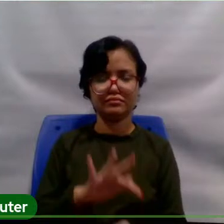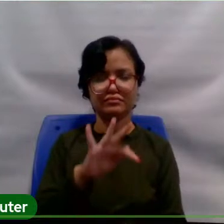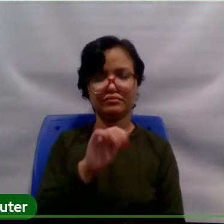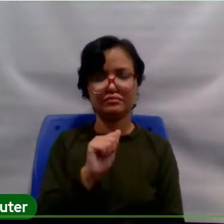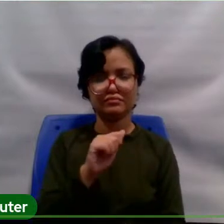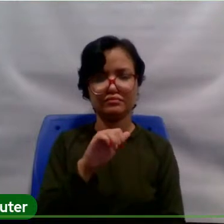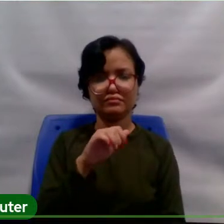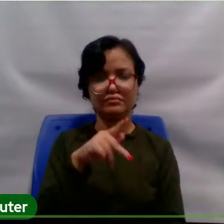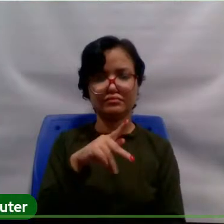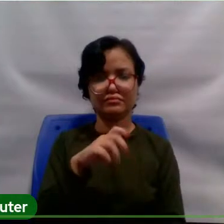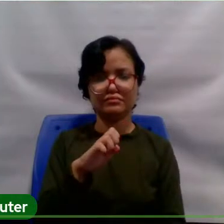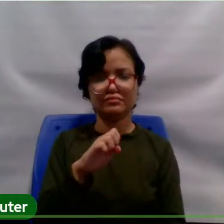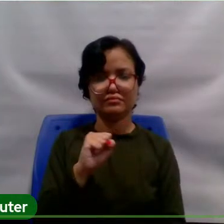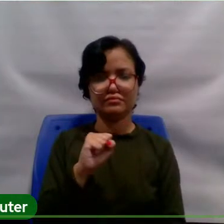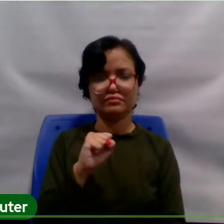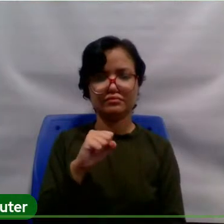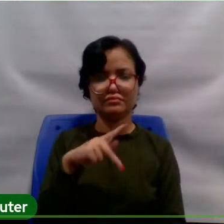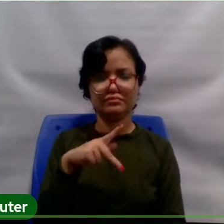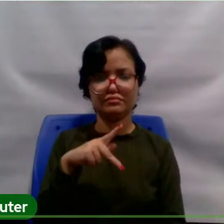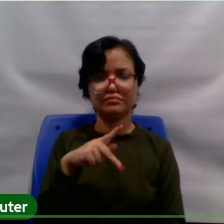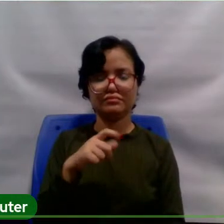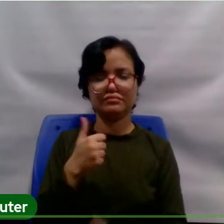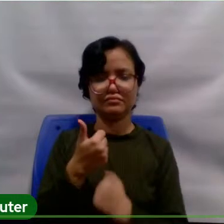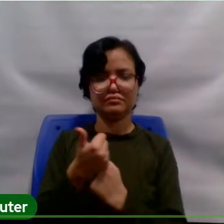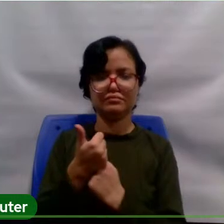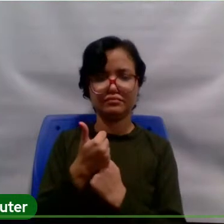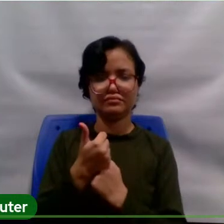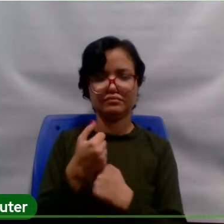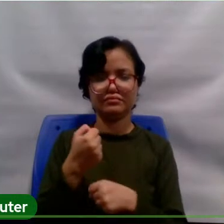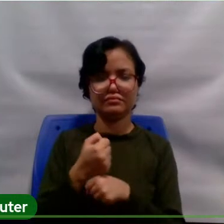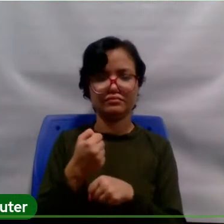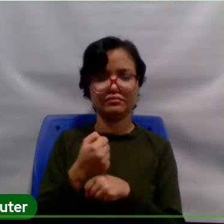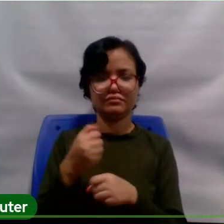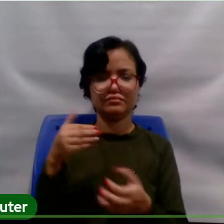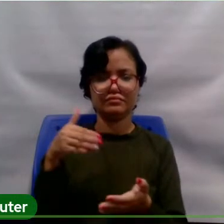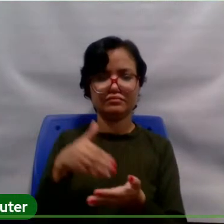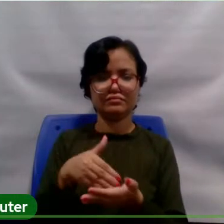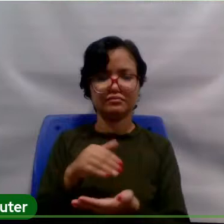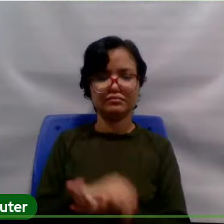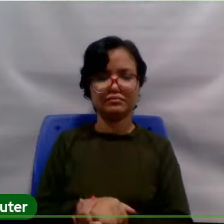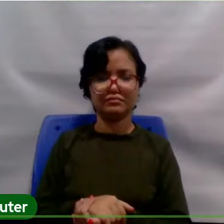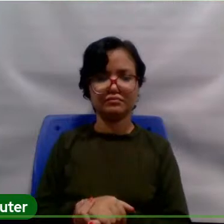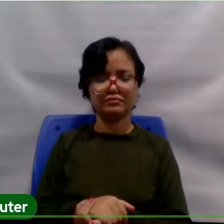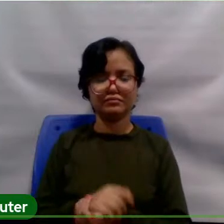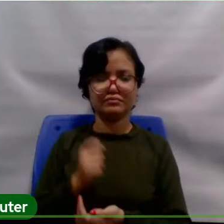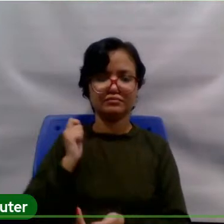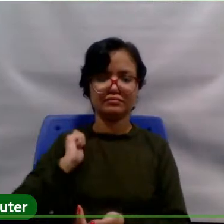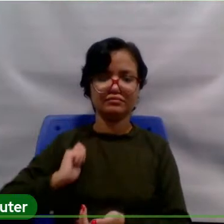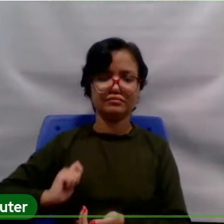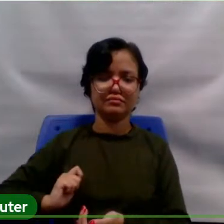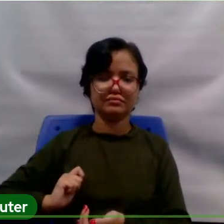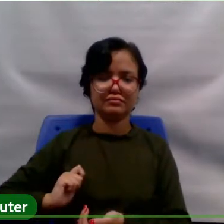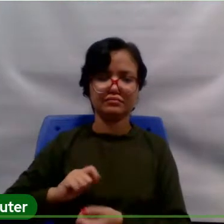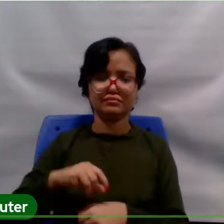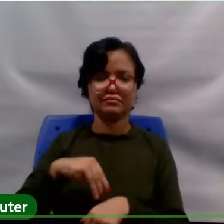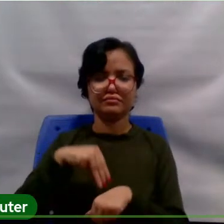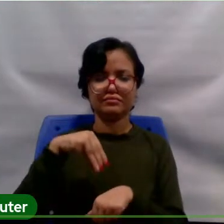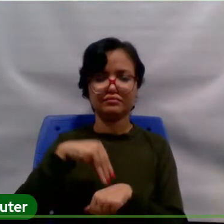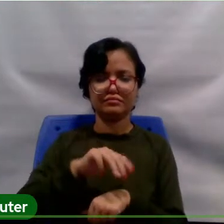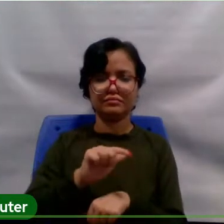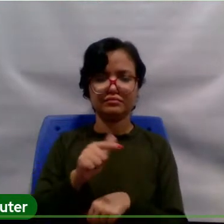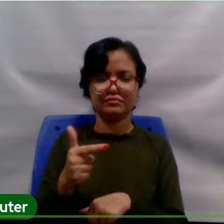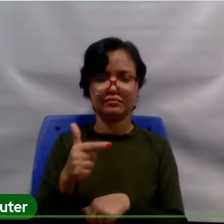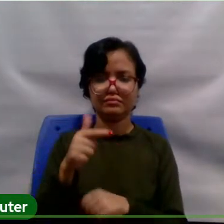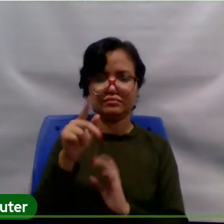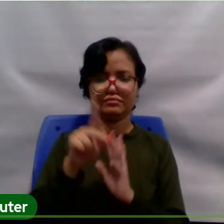nesses últimos anos, com bolsas de mestrado e outros projetos. E